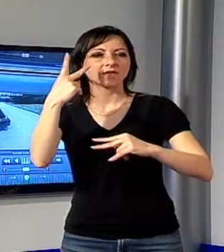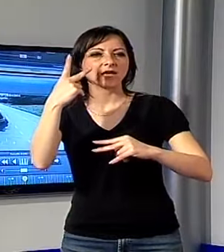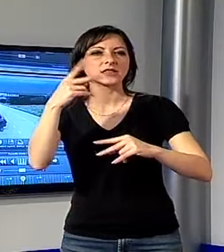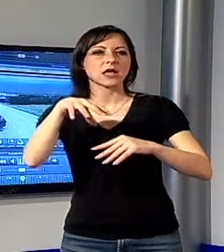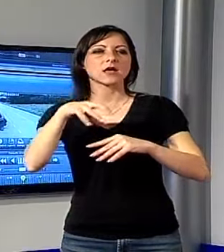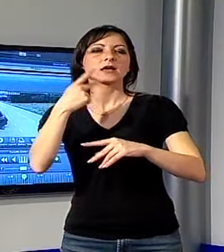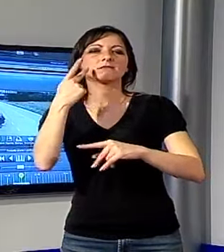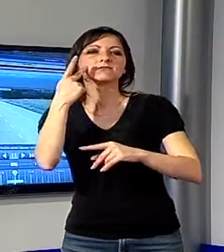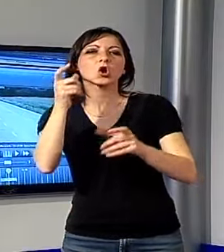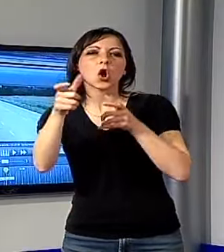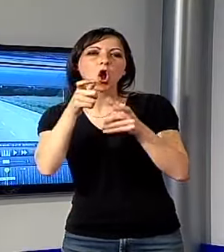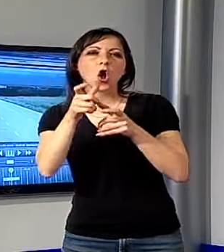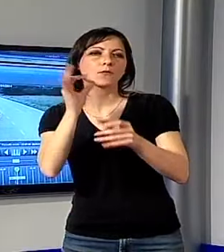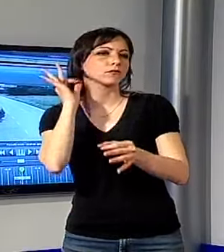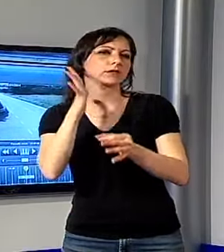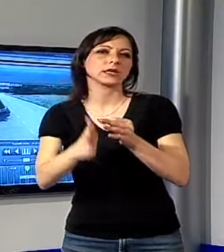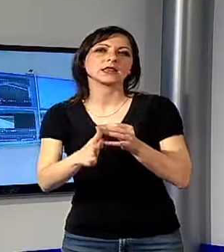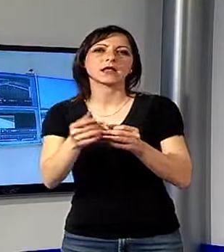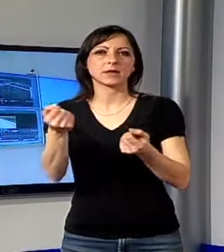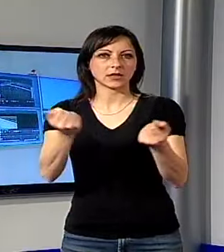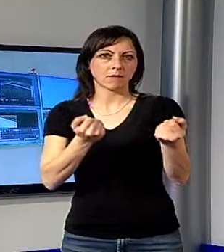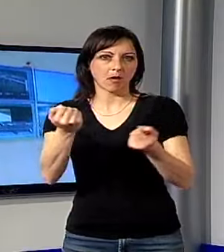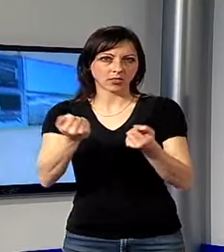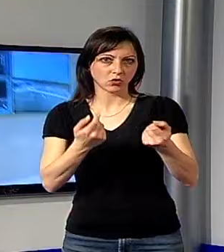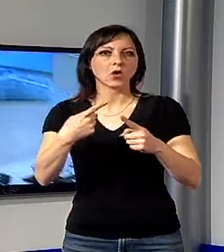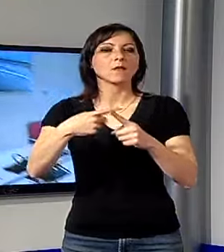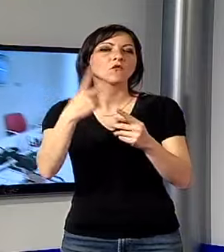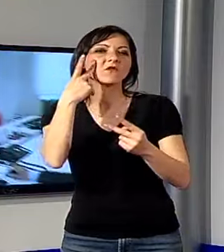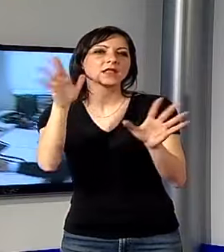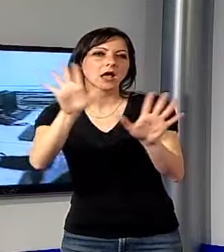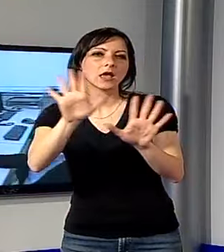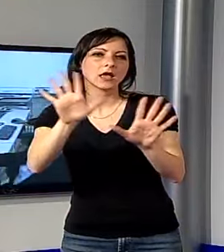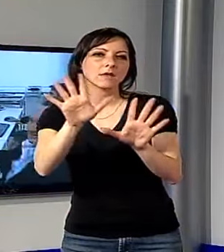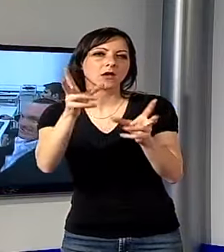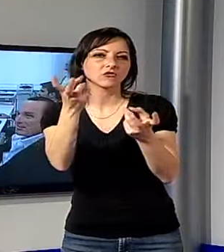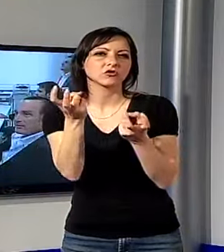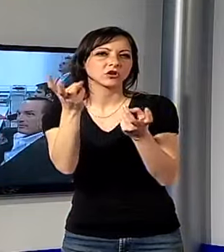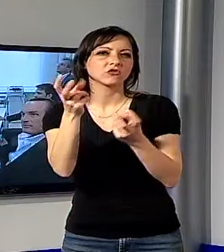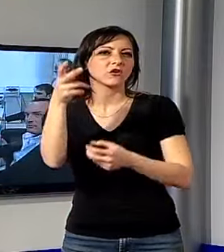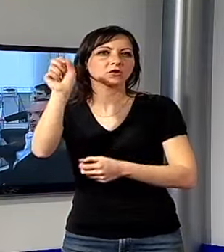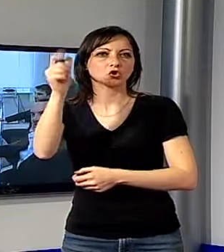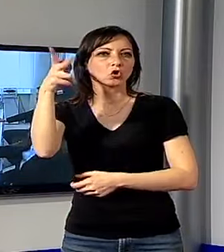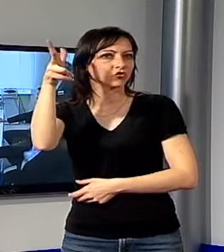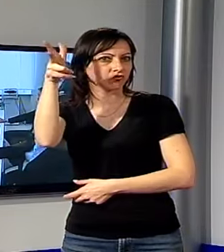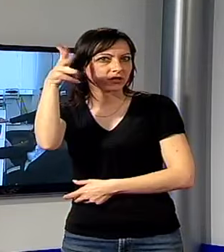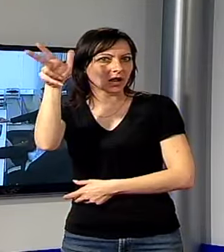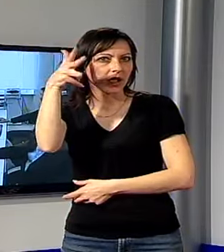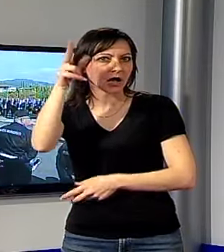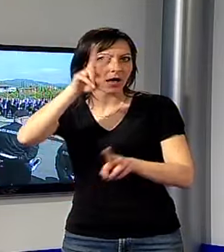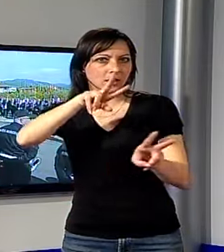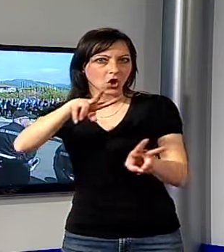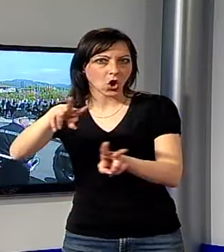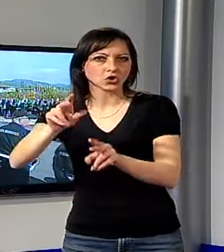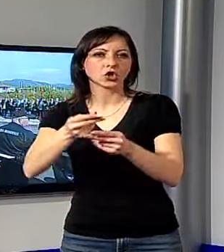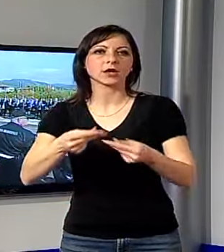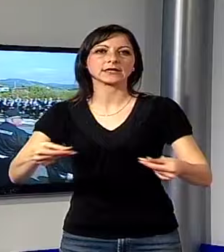ufficio può comunicare in tempo reale con le pattuglie e visualizzare le immagini trasmesse dalle 12 telecamere di videosorveglianza